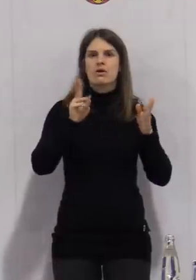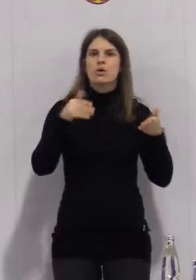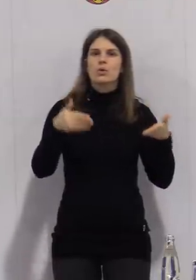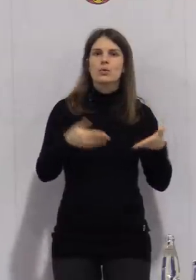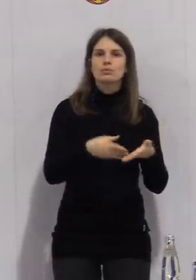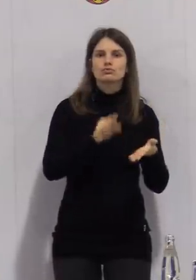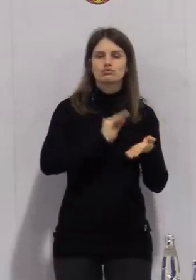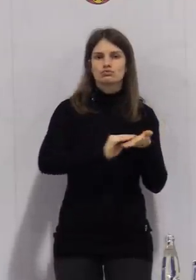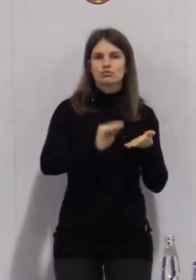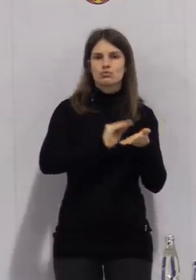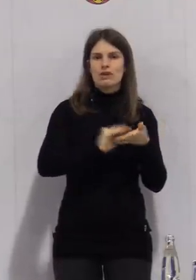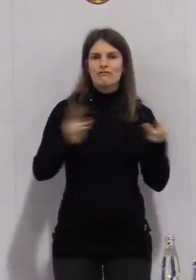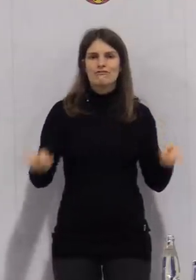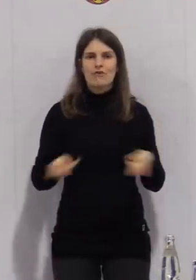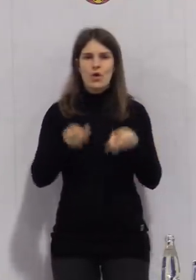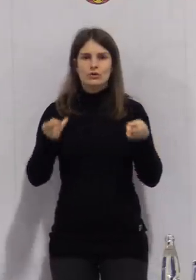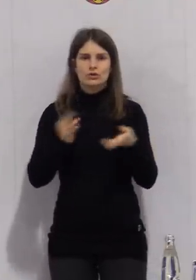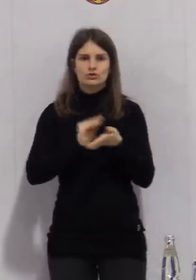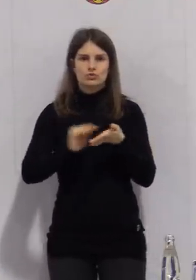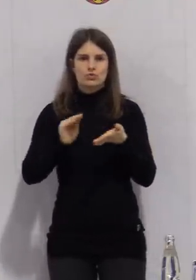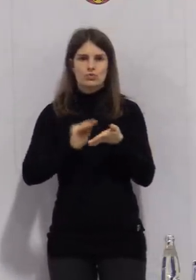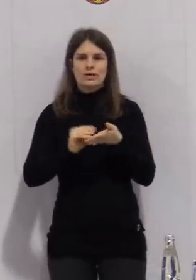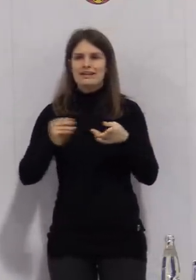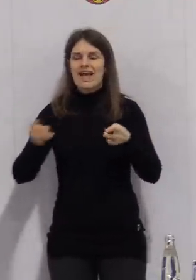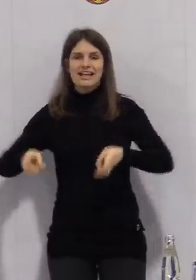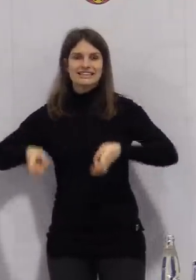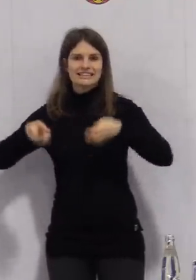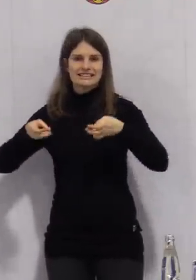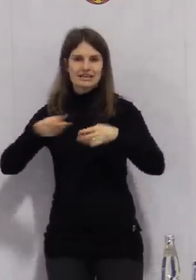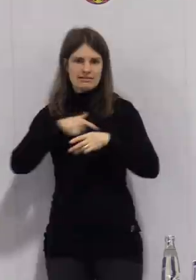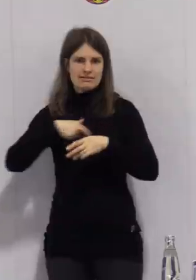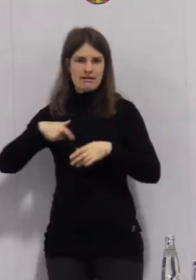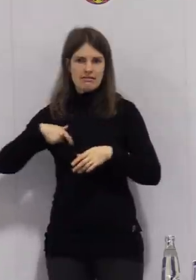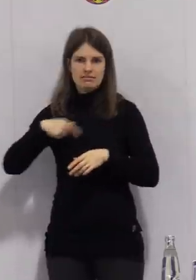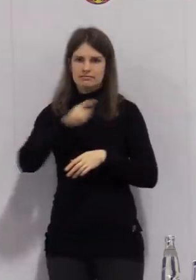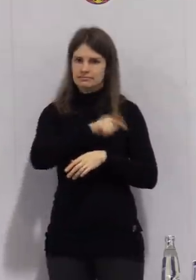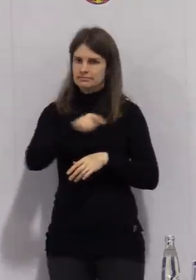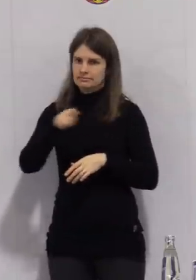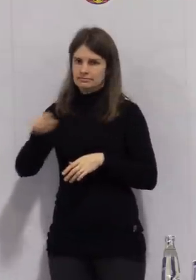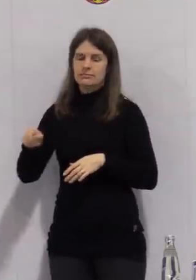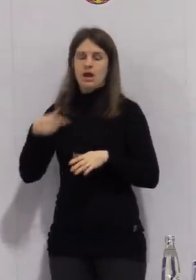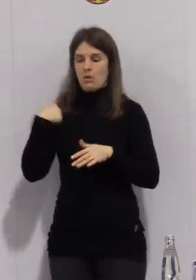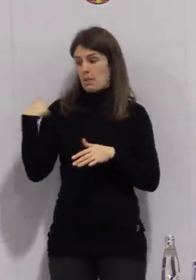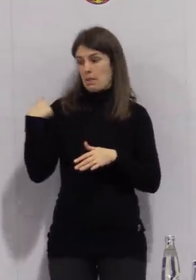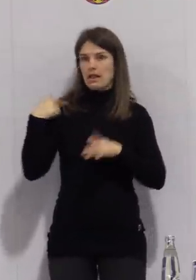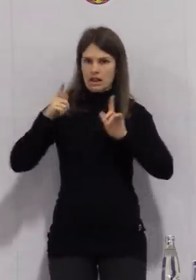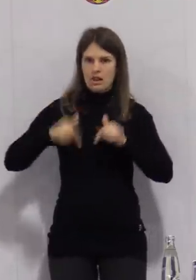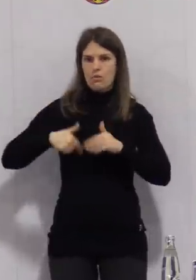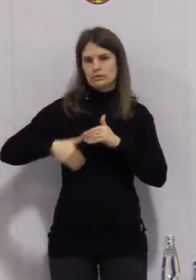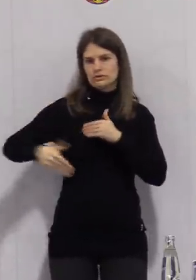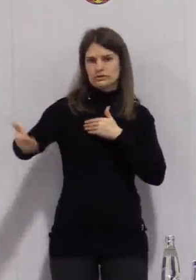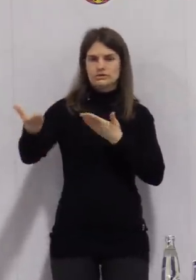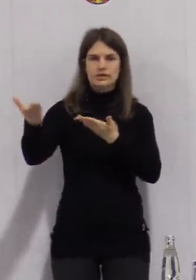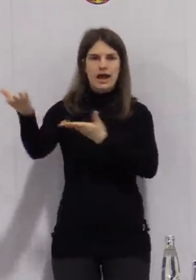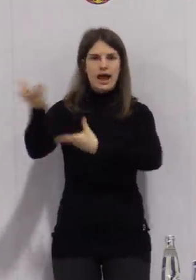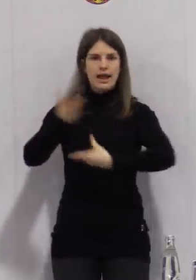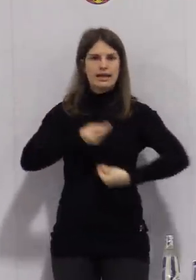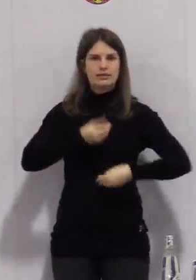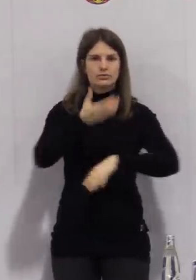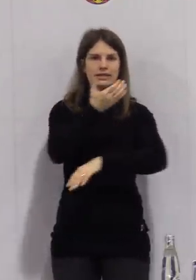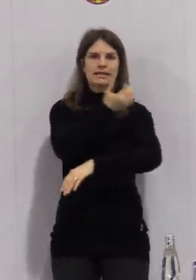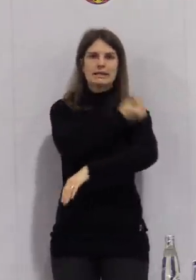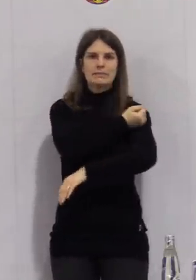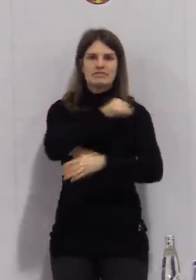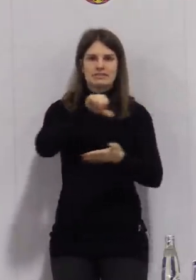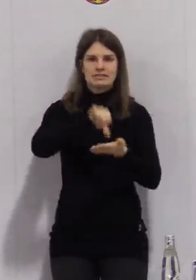sowie die Erzieherinnen und Erzieher der Kindertagesstätten zur Erstimpfung in das Impfzentrum eingeladen. Warum ist